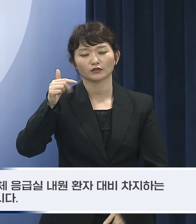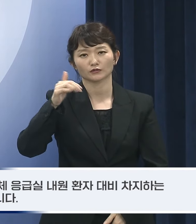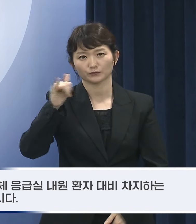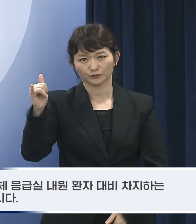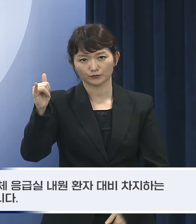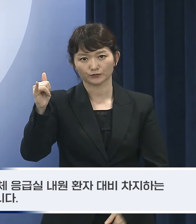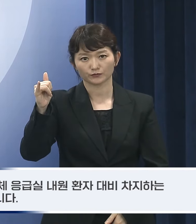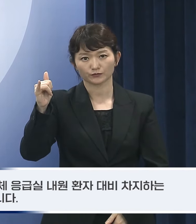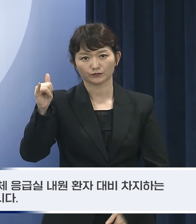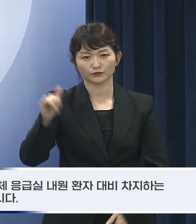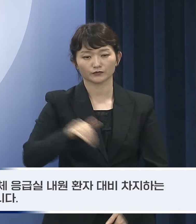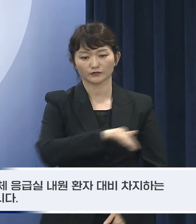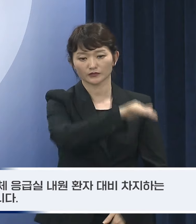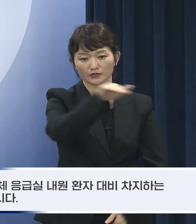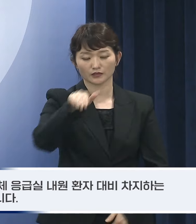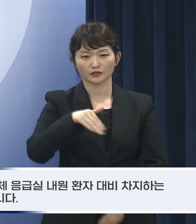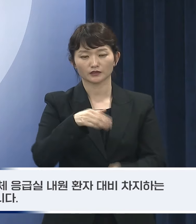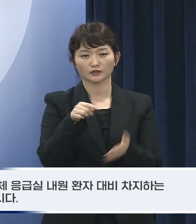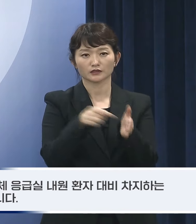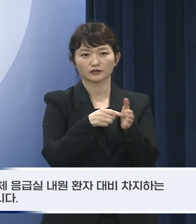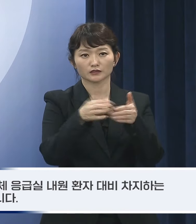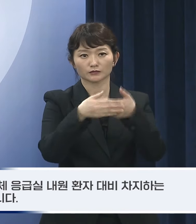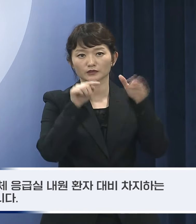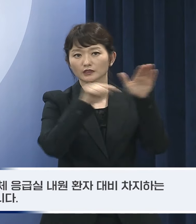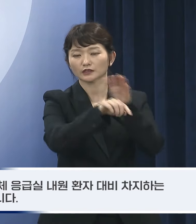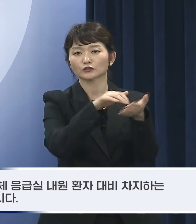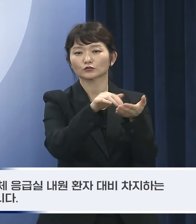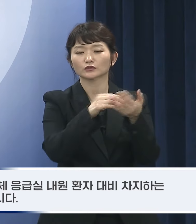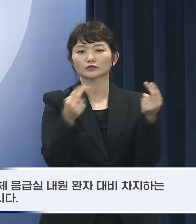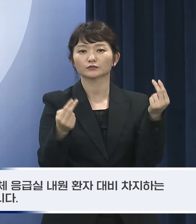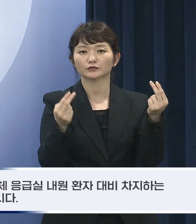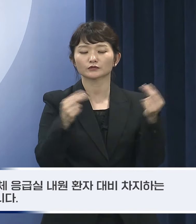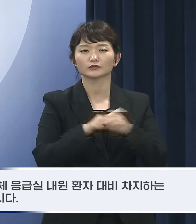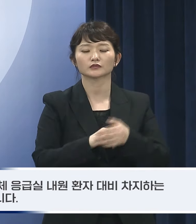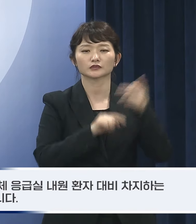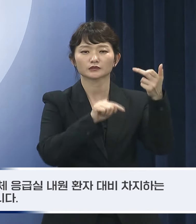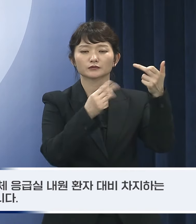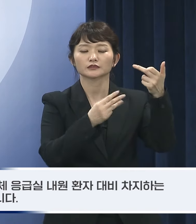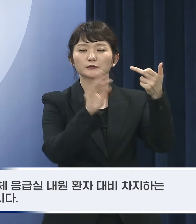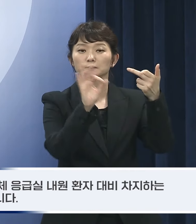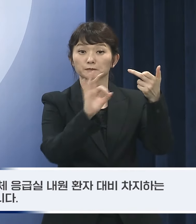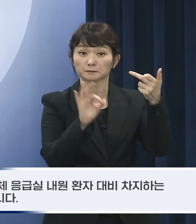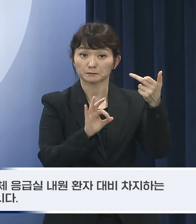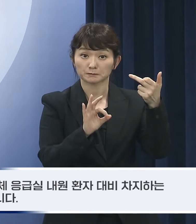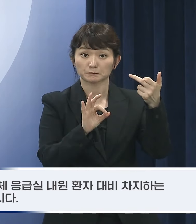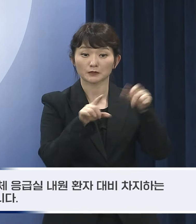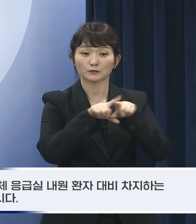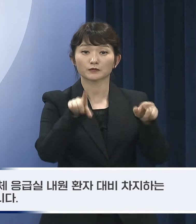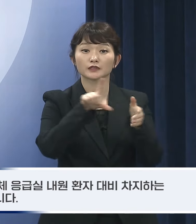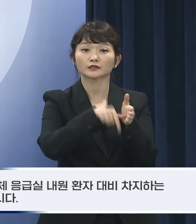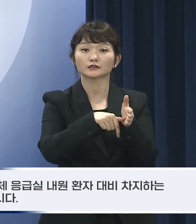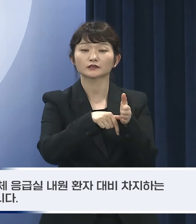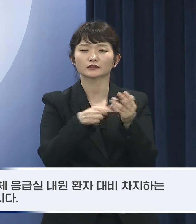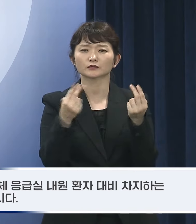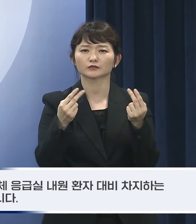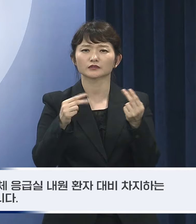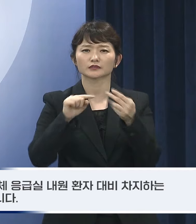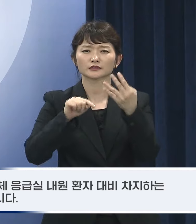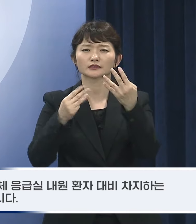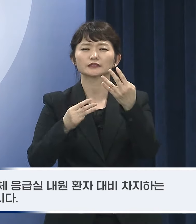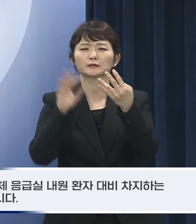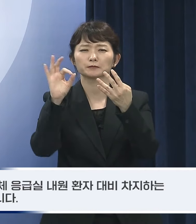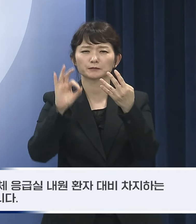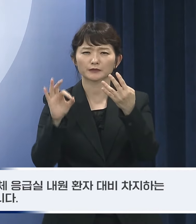전체 응급실 내원 환자 대비 차지하는 비중은 17.3%로 평시 대비 4.3